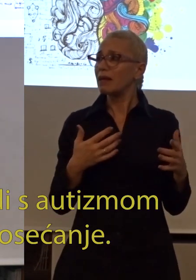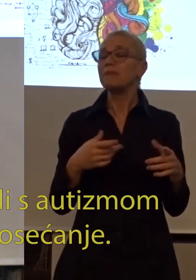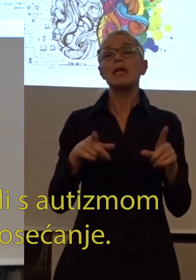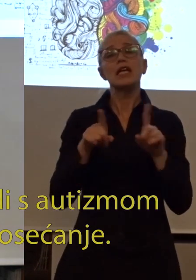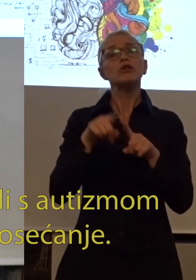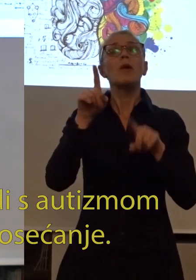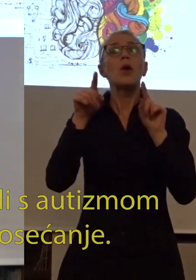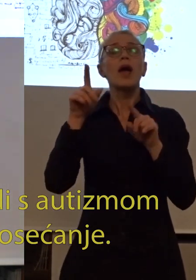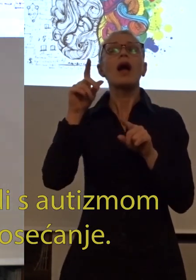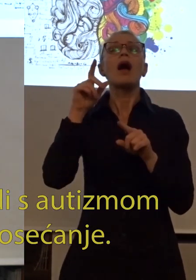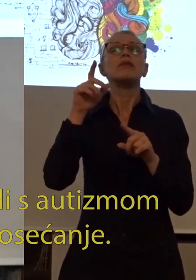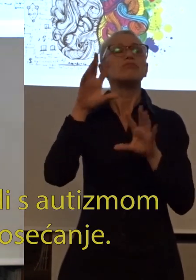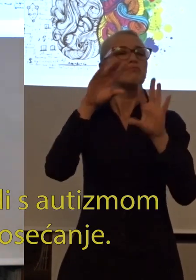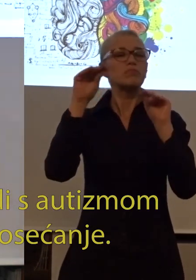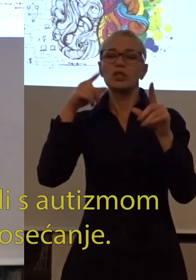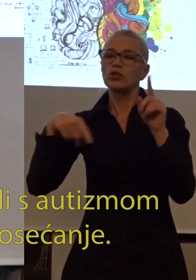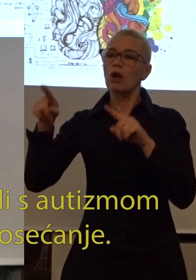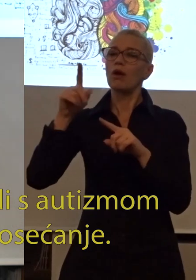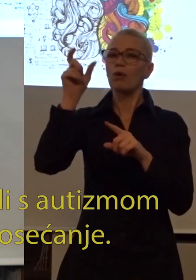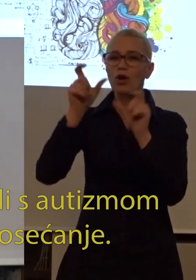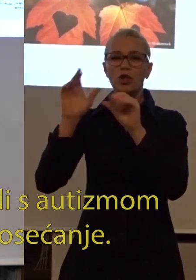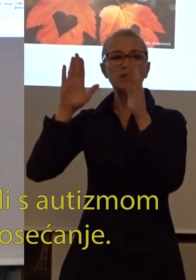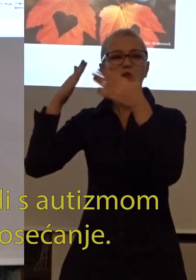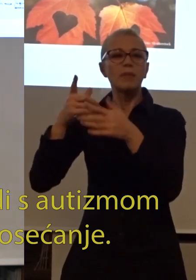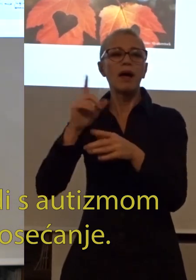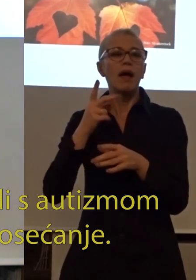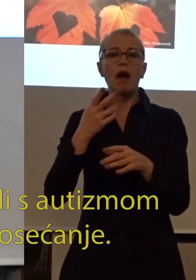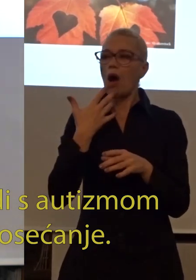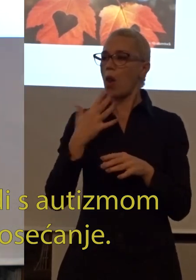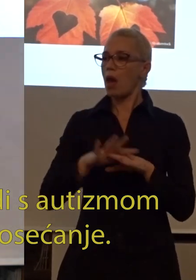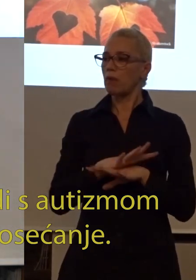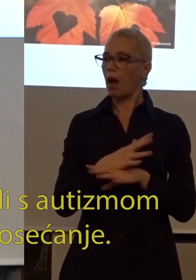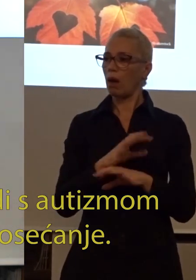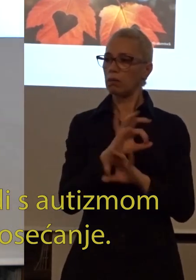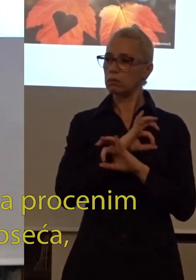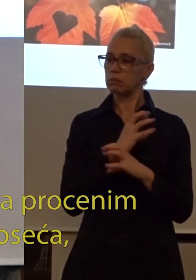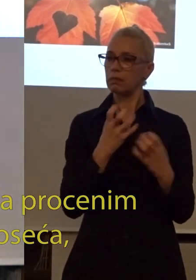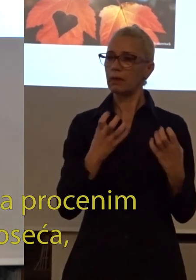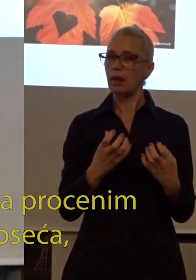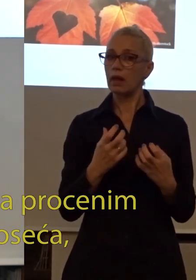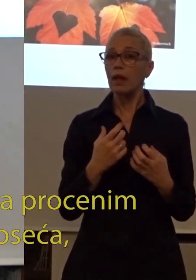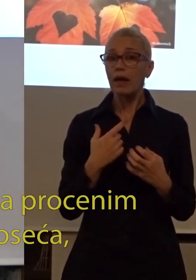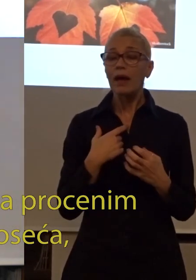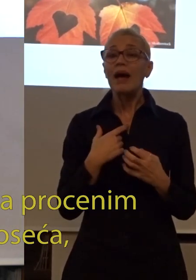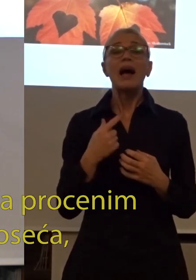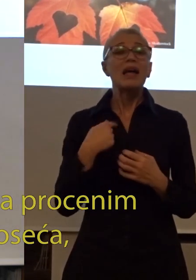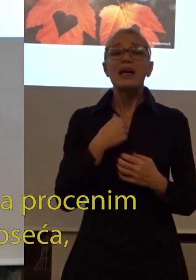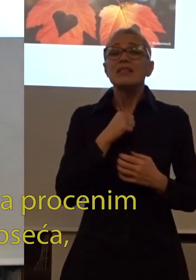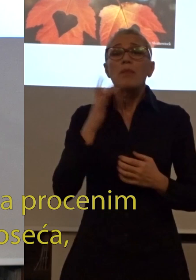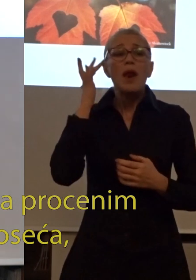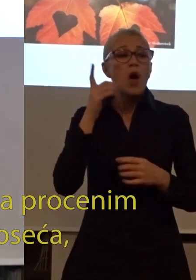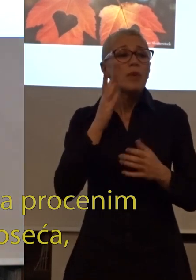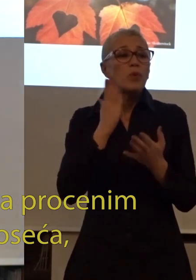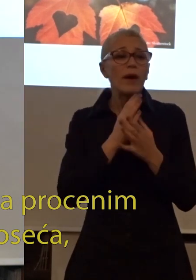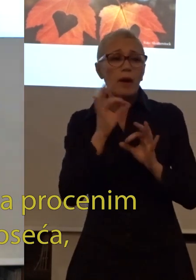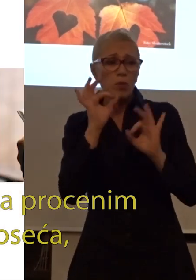Također, nekada kažu da ljudi sa autizmom ne umeju da pokažu sa osjećanjem. Zapravo, ne umem uvek da procenim